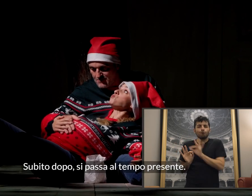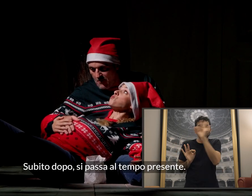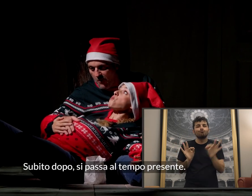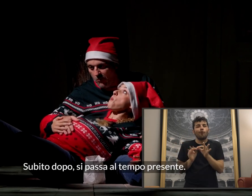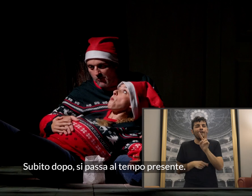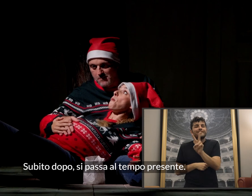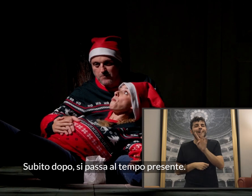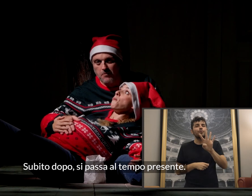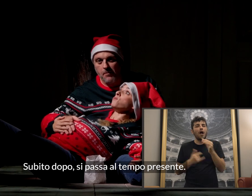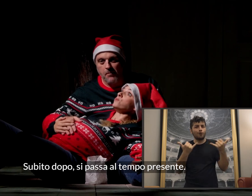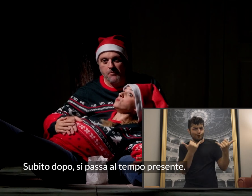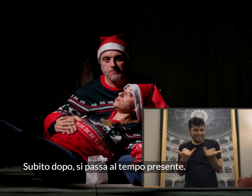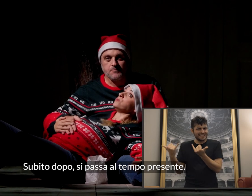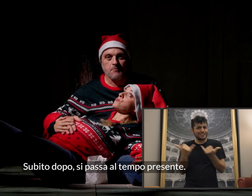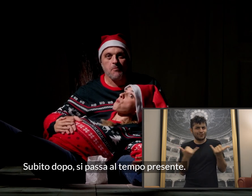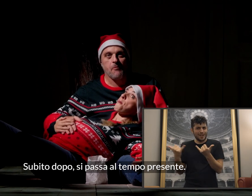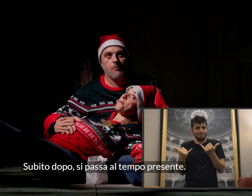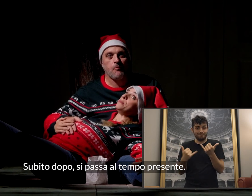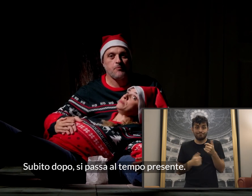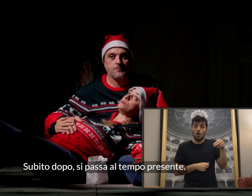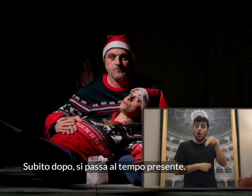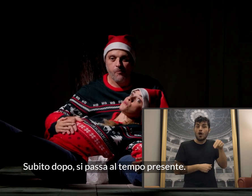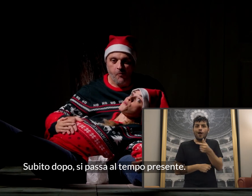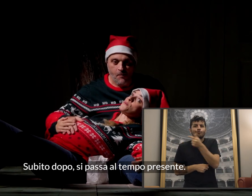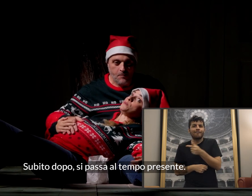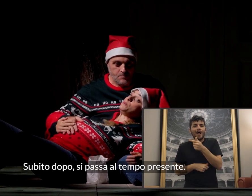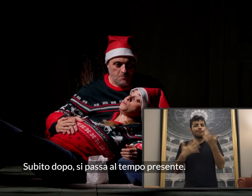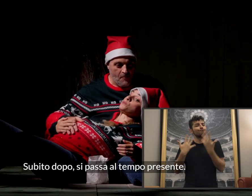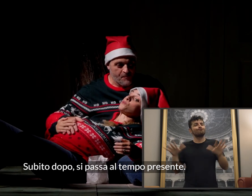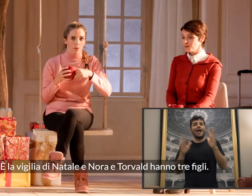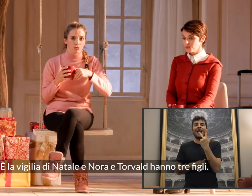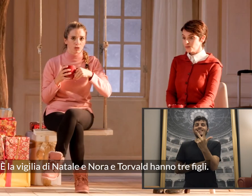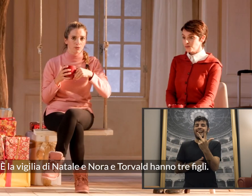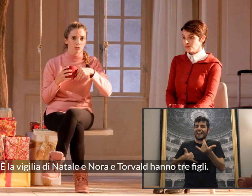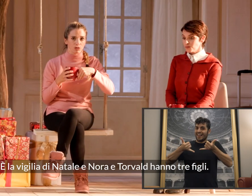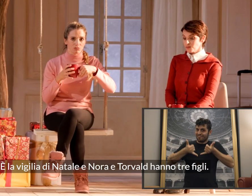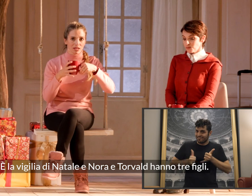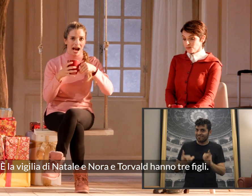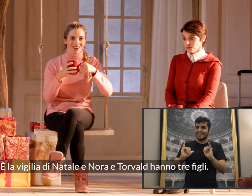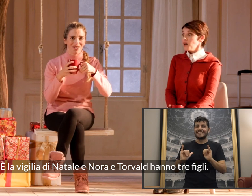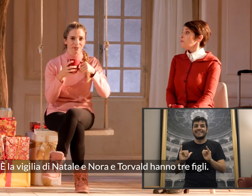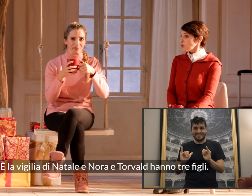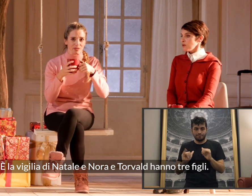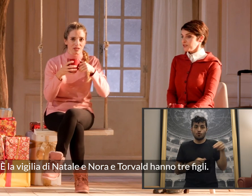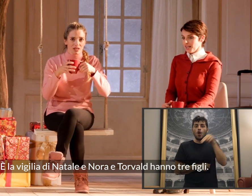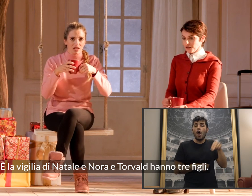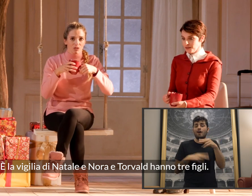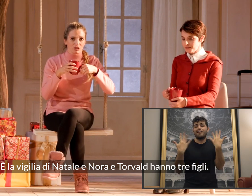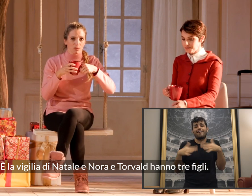Subito dopo, si passa al tempo presente. È la vigilia di Natale, e Nora e